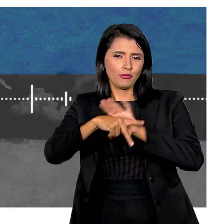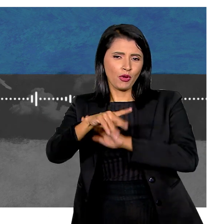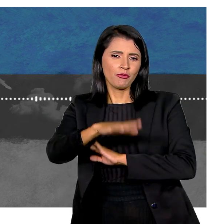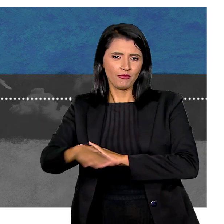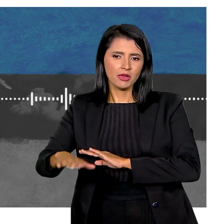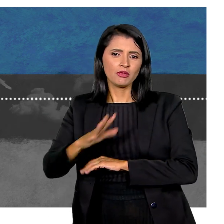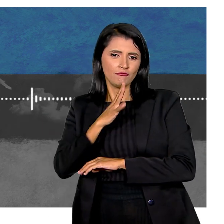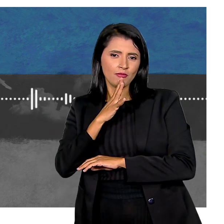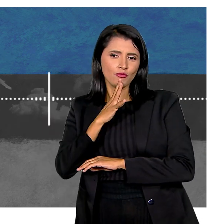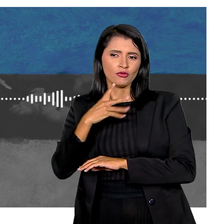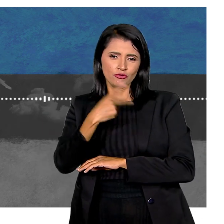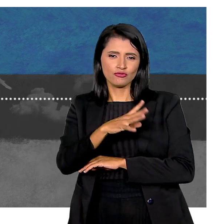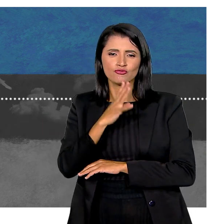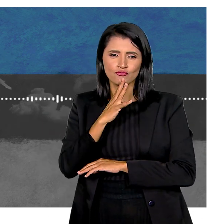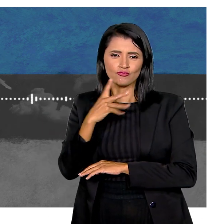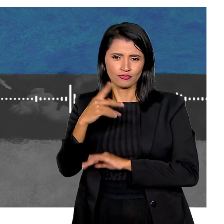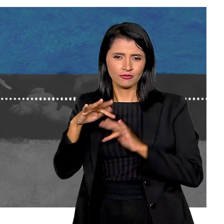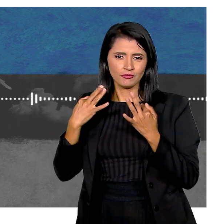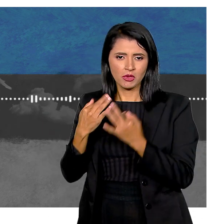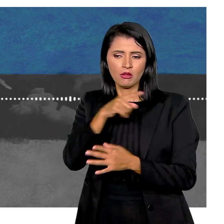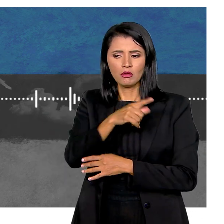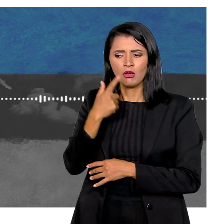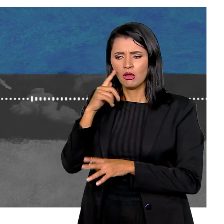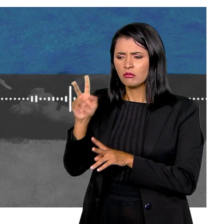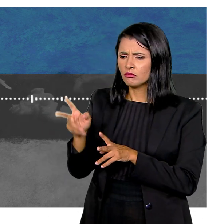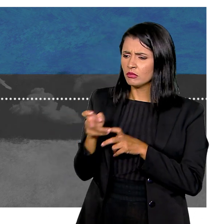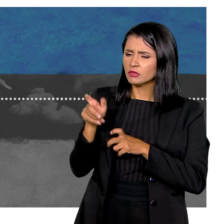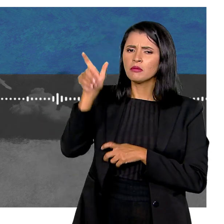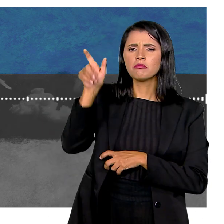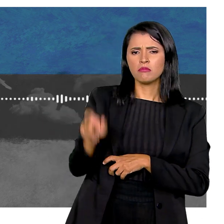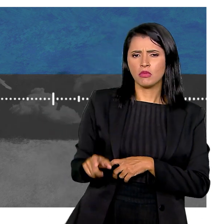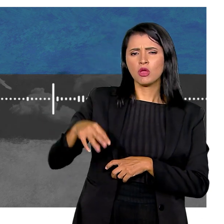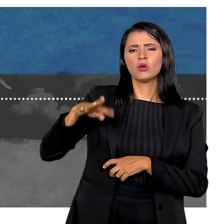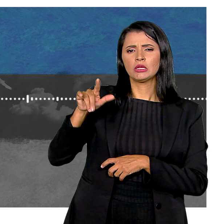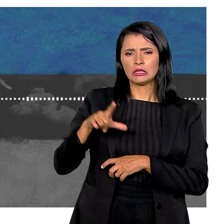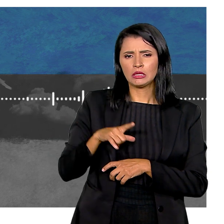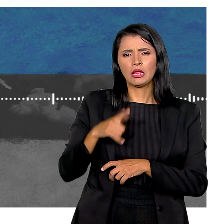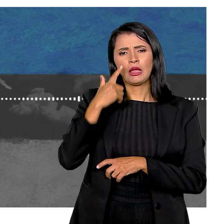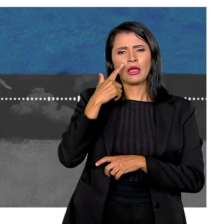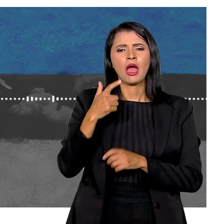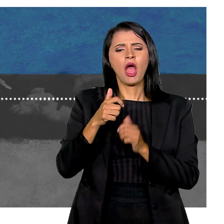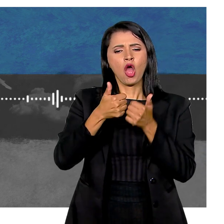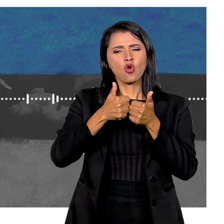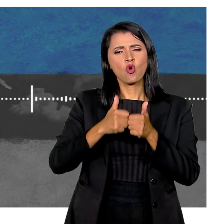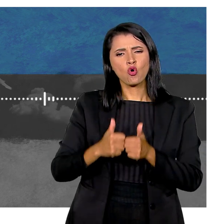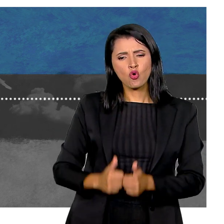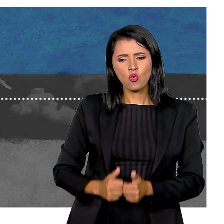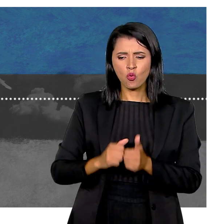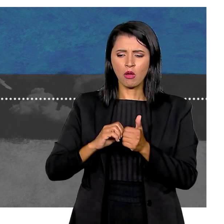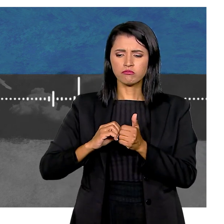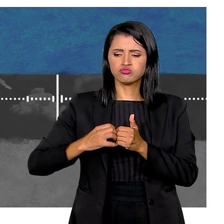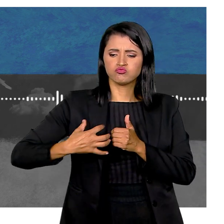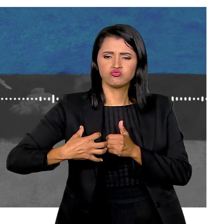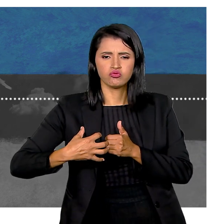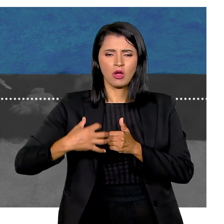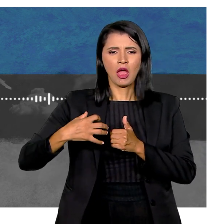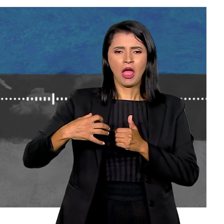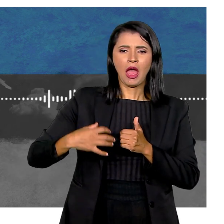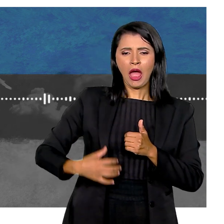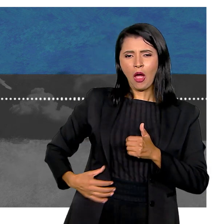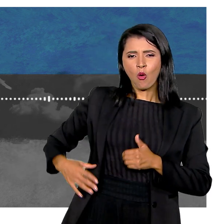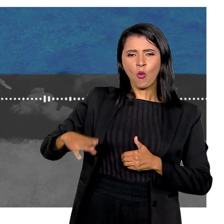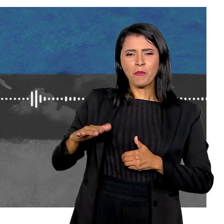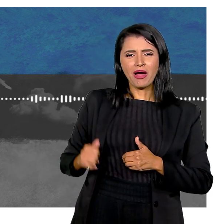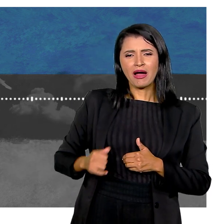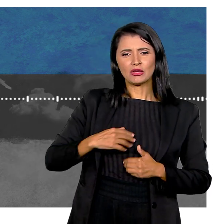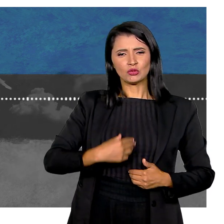pediatra conhecido da família E foi quando ele percebeu Que a Natália tinha um abaulamento na coluna O baixo, o